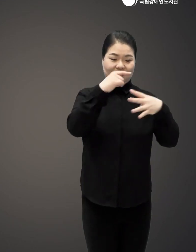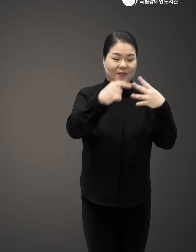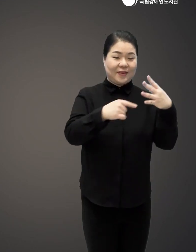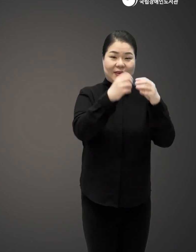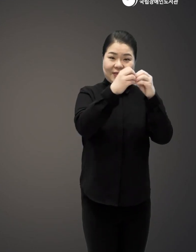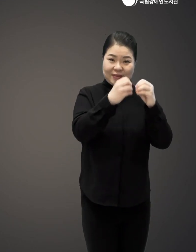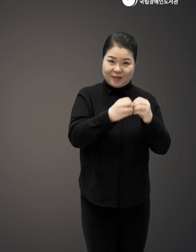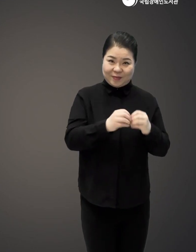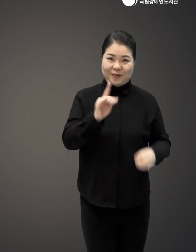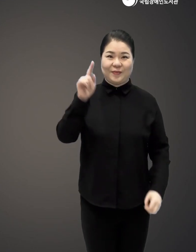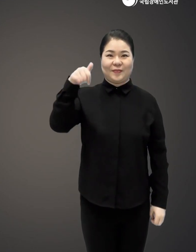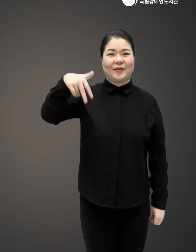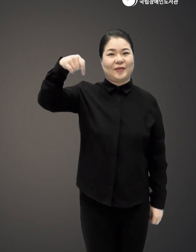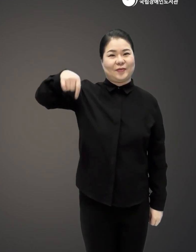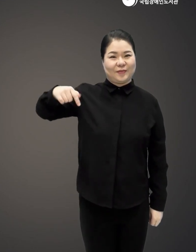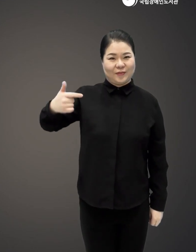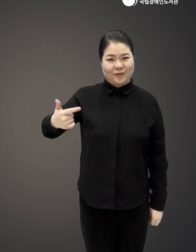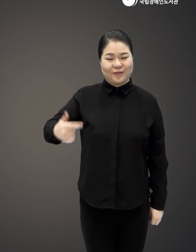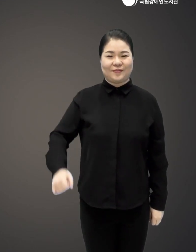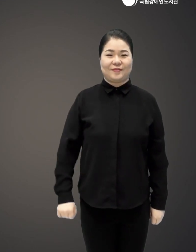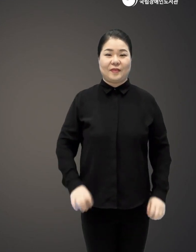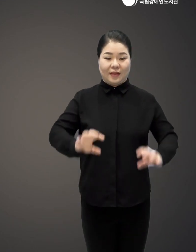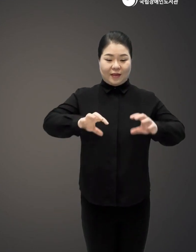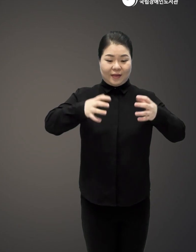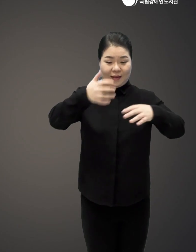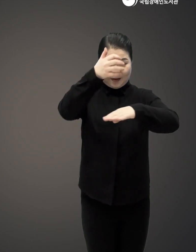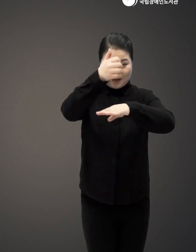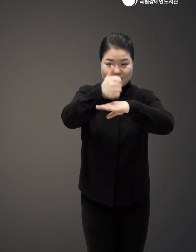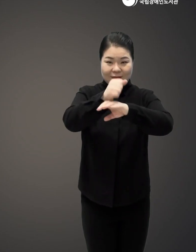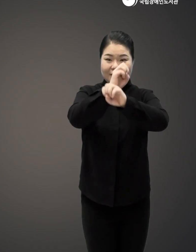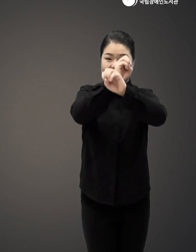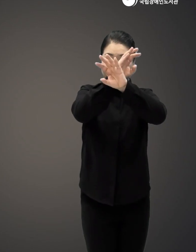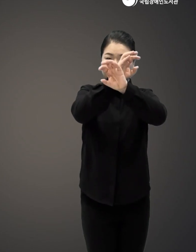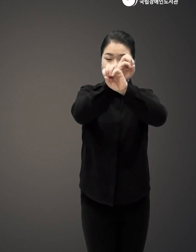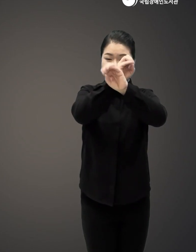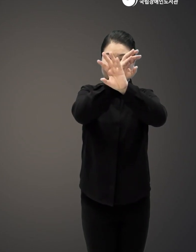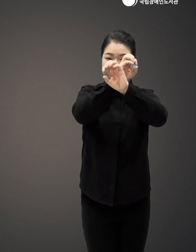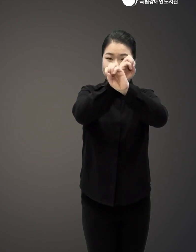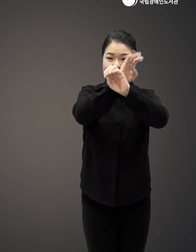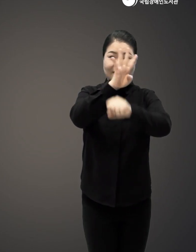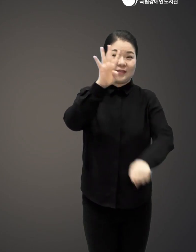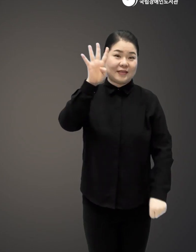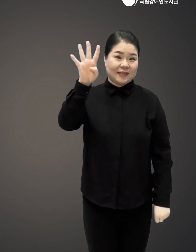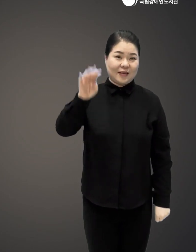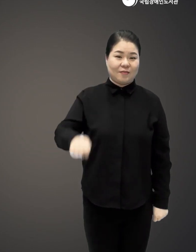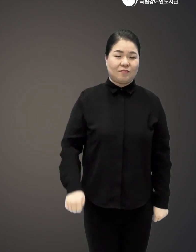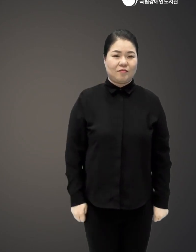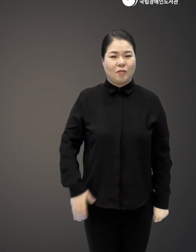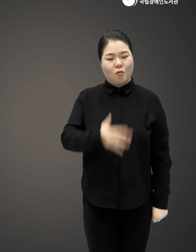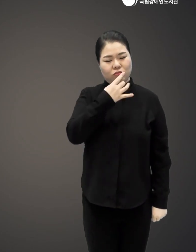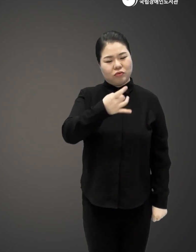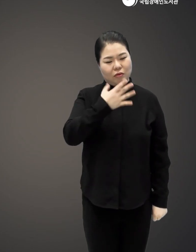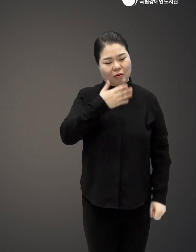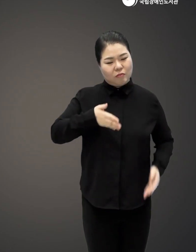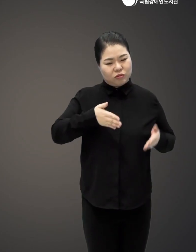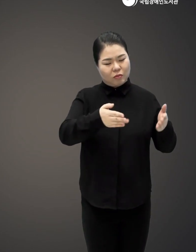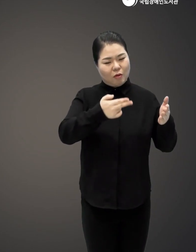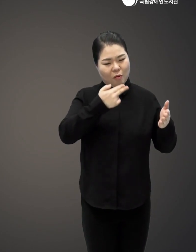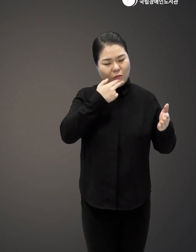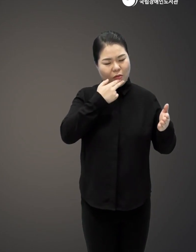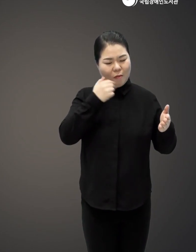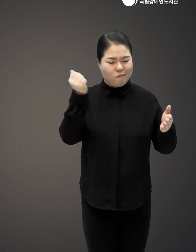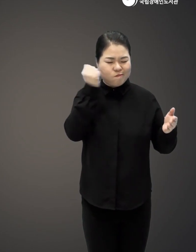계절산문 박준 세상 끝 등대 4 불행이 길도 없이 달려올 때